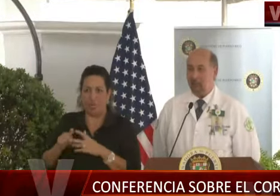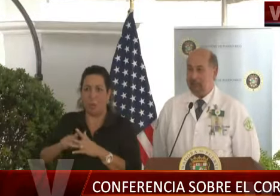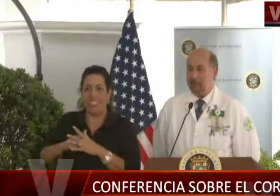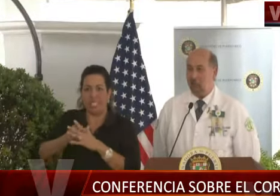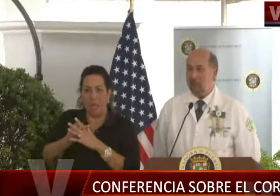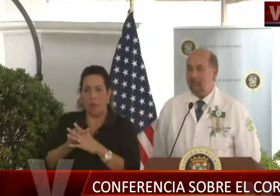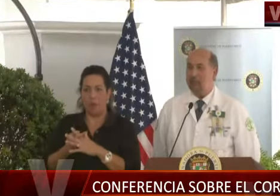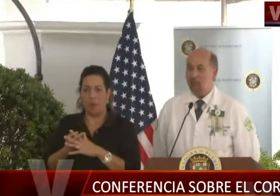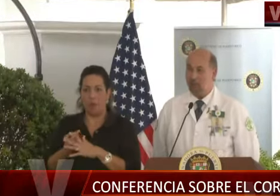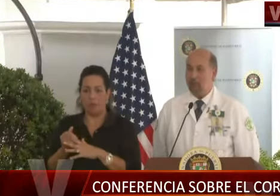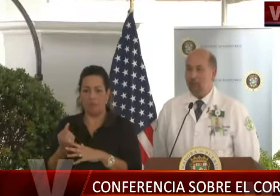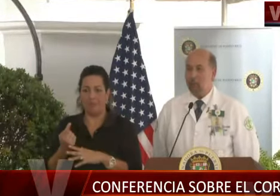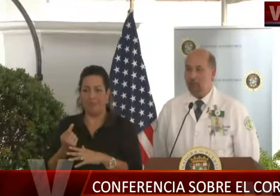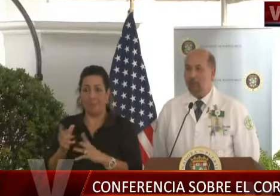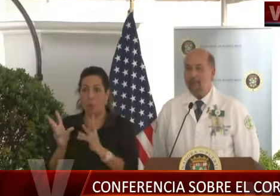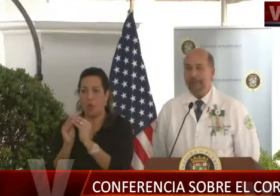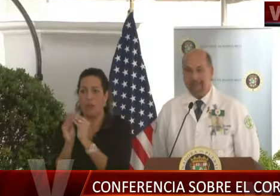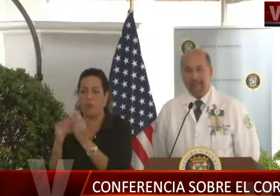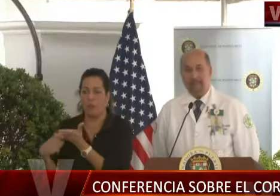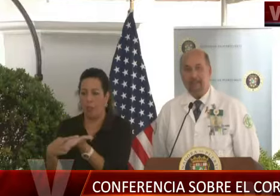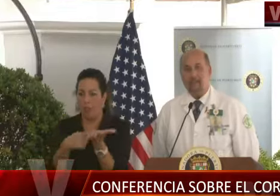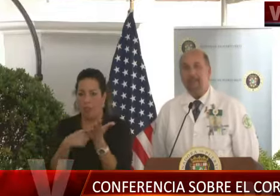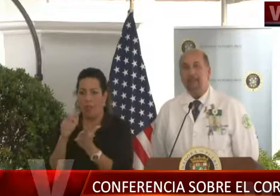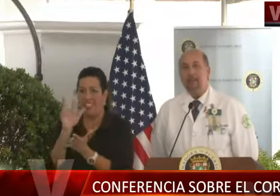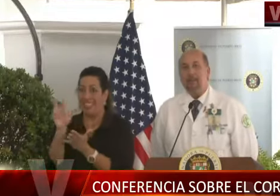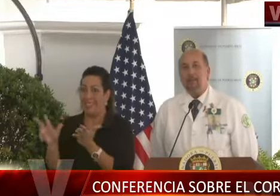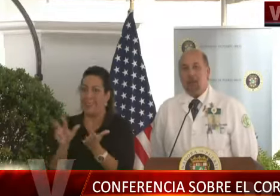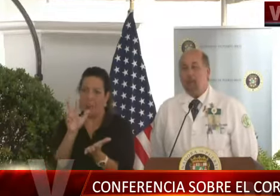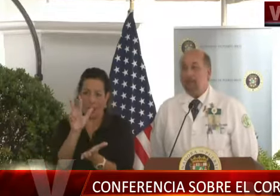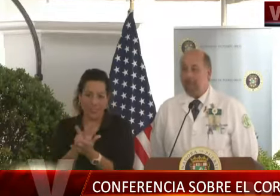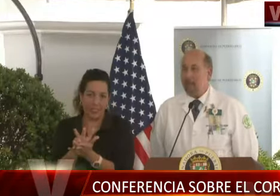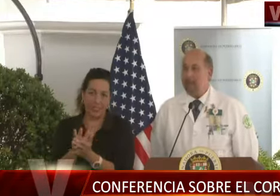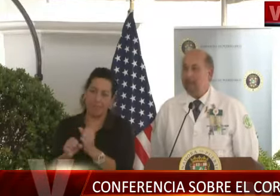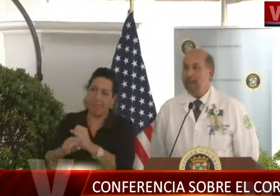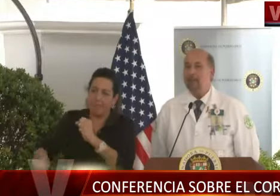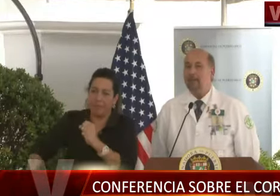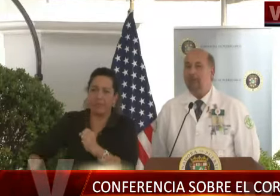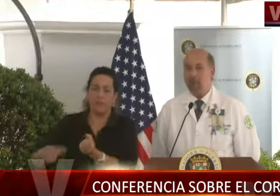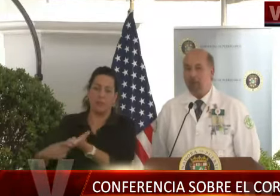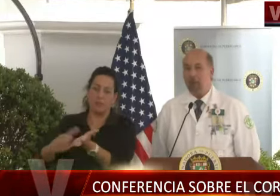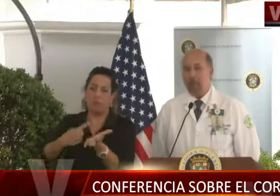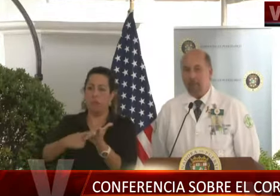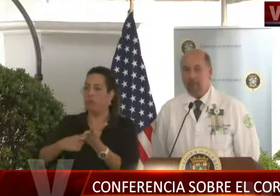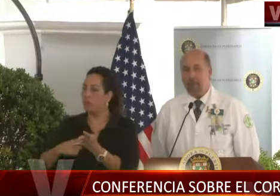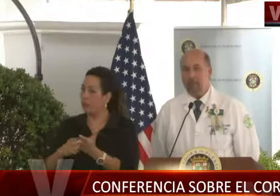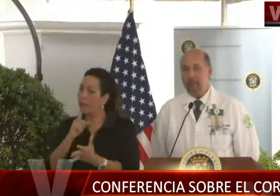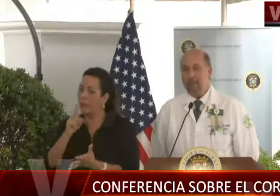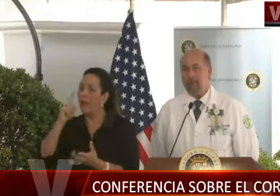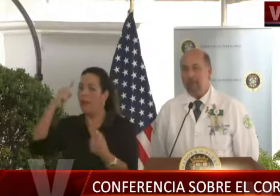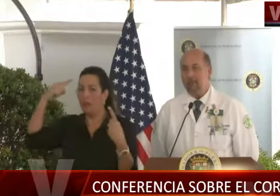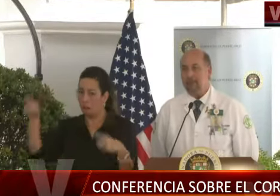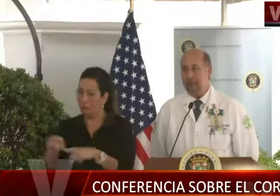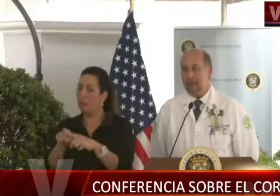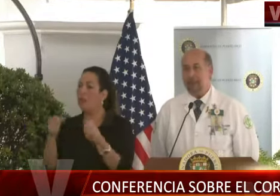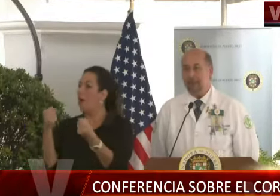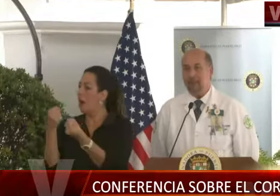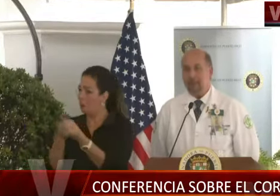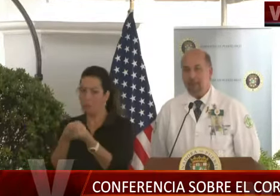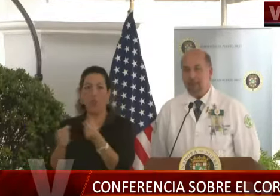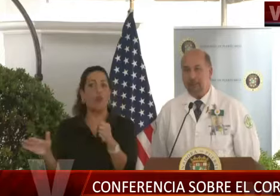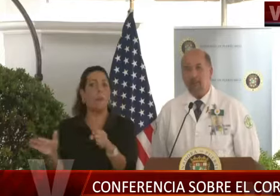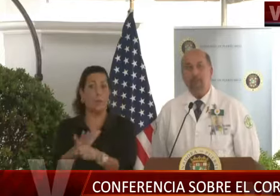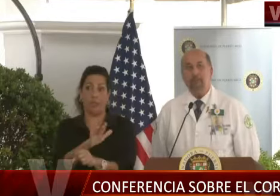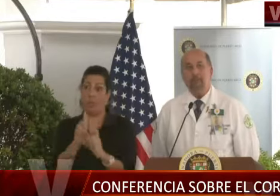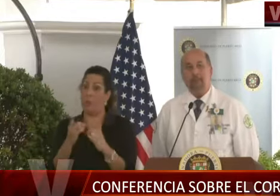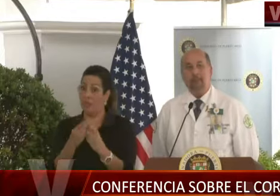a eso de tres horas de una reunión que tuvimos extensa, donde pensamos darle el apoyo completo a, obviamente, el